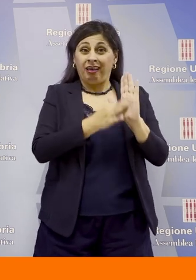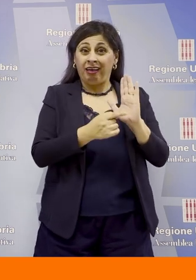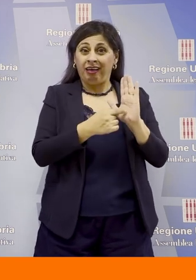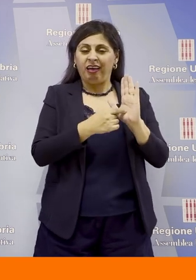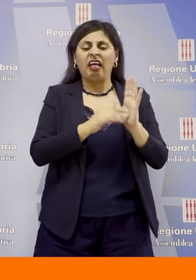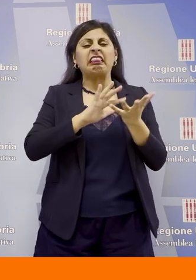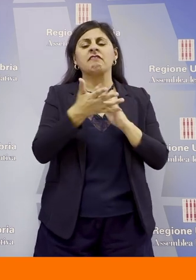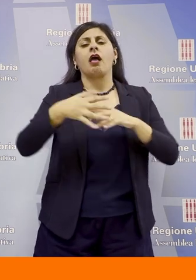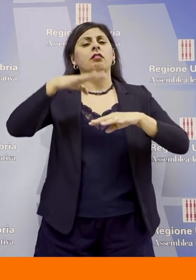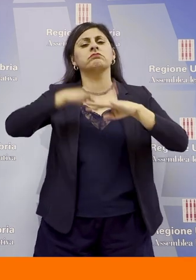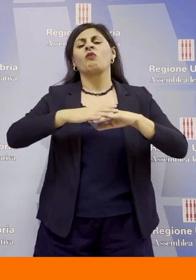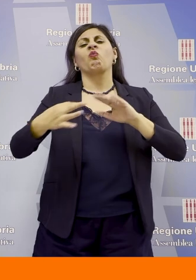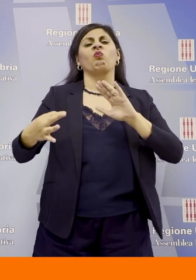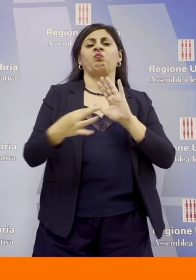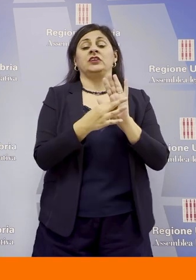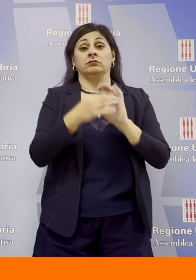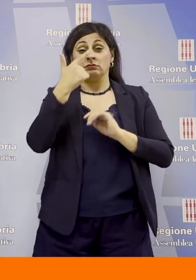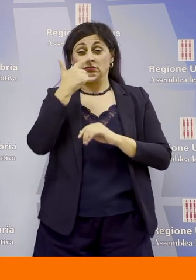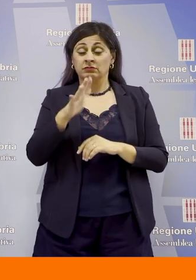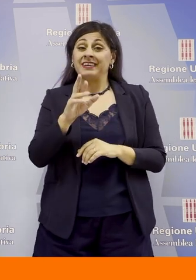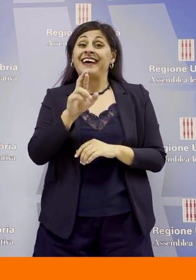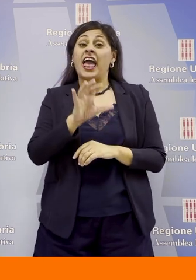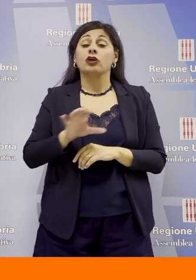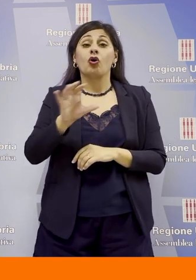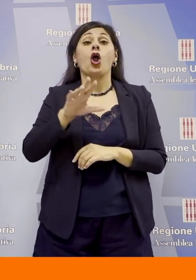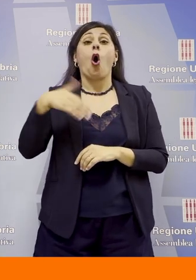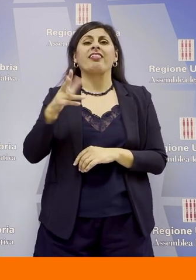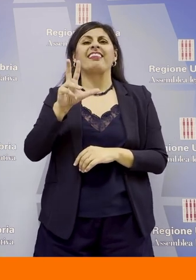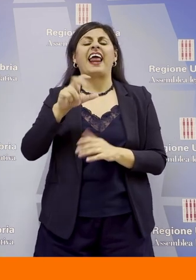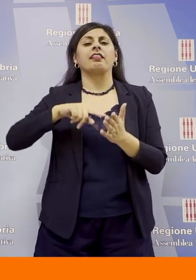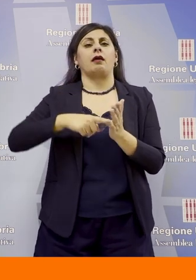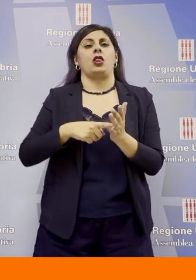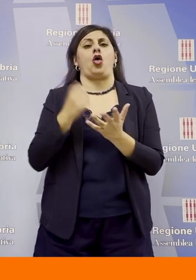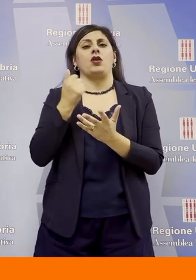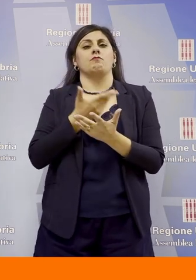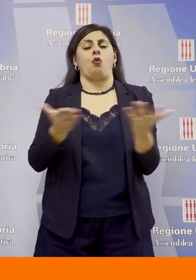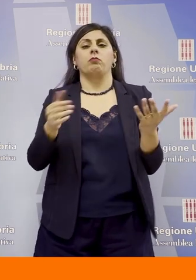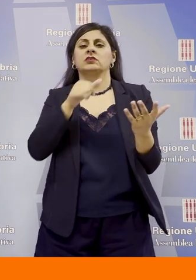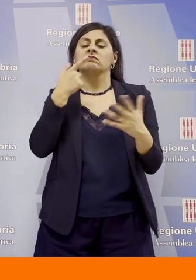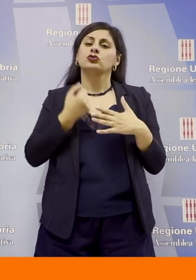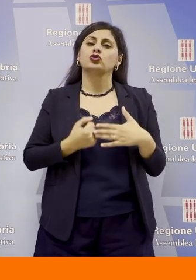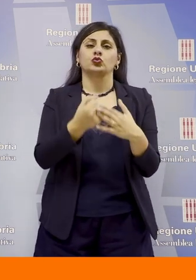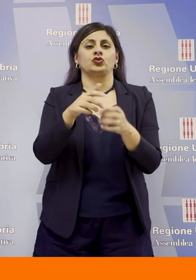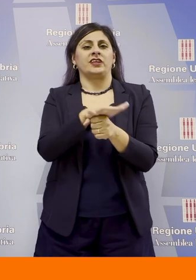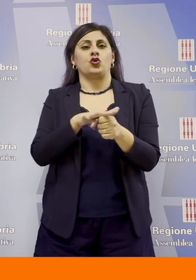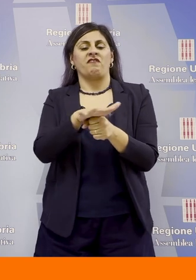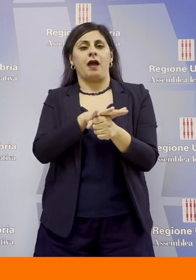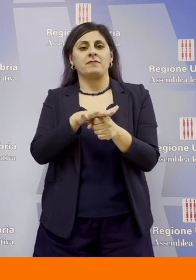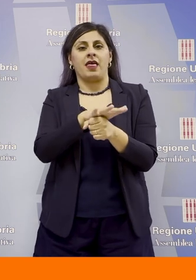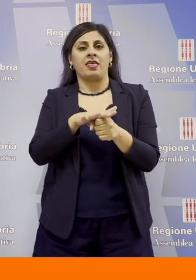Regione ha stanziato più di 30 milioni di risorse pubbliche per il sostegno alla famiglia nell'ambito del